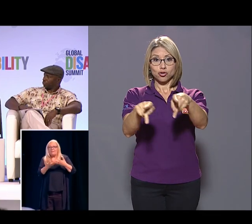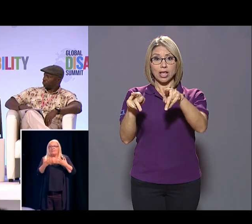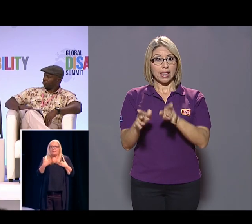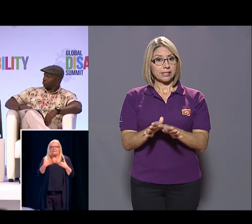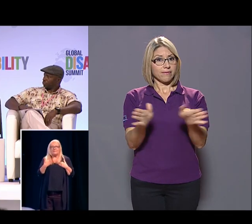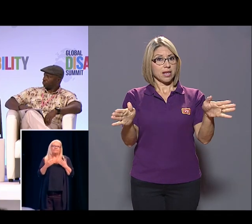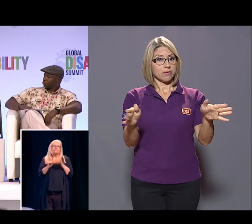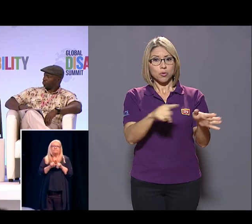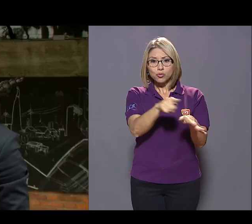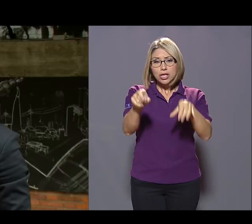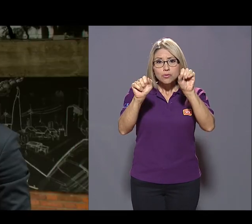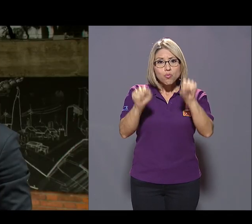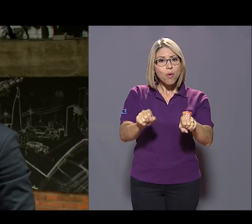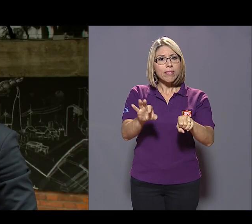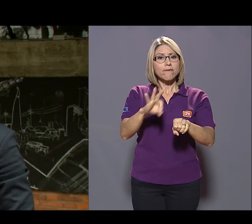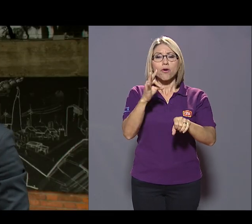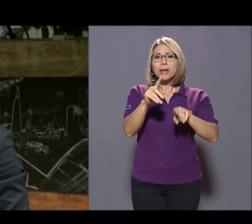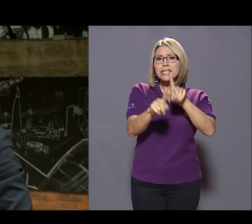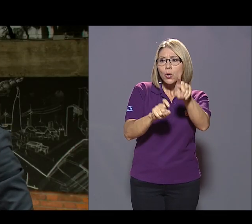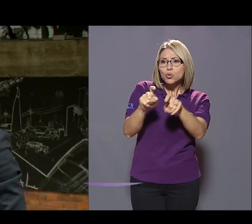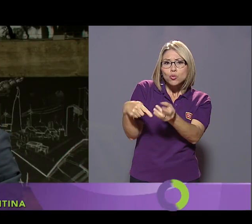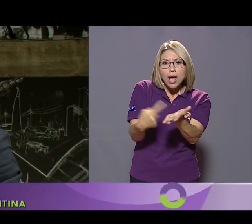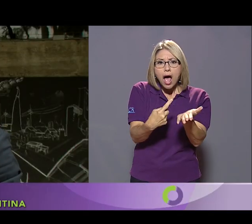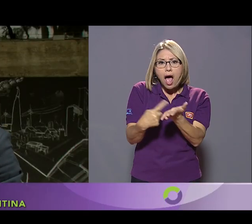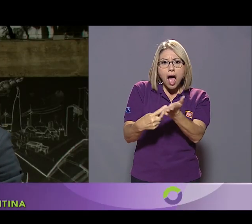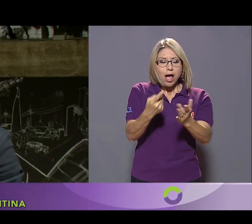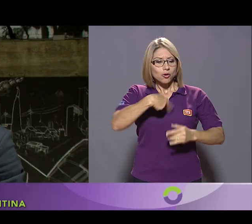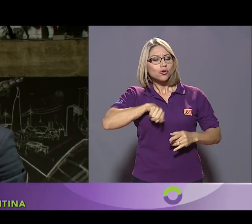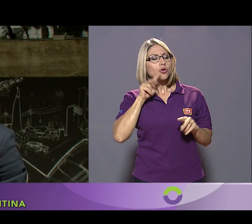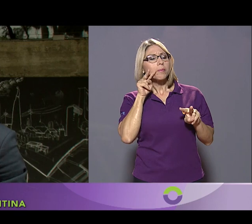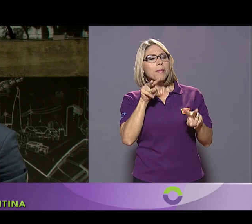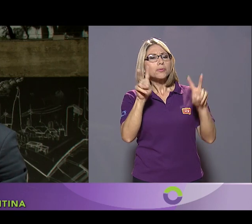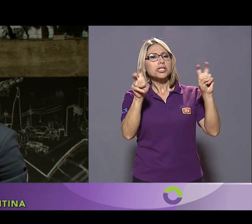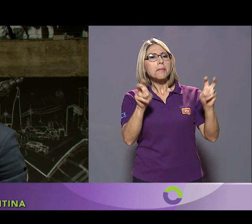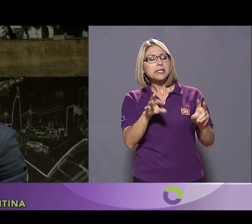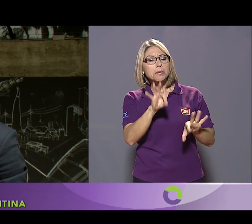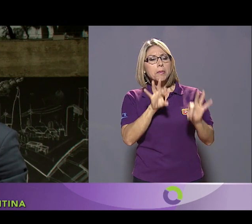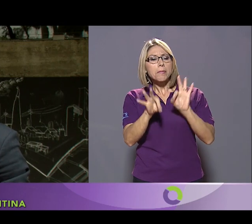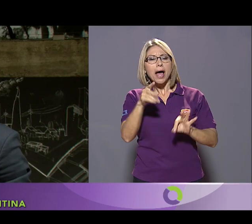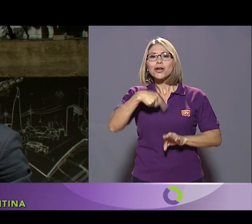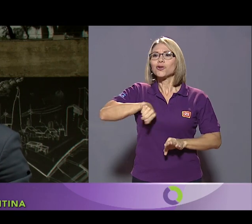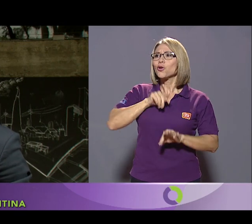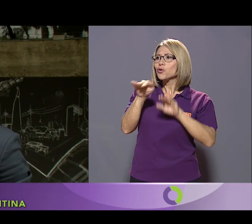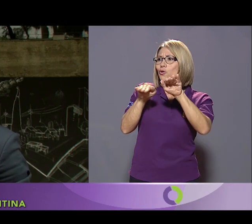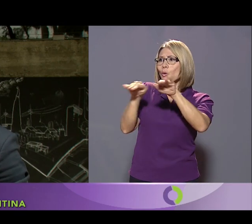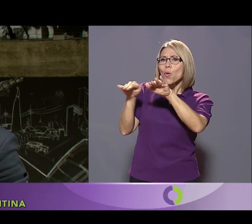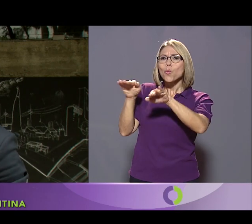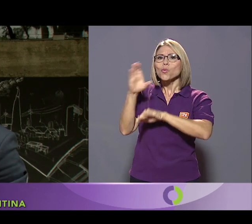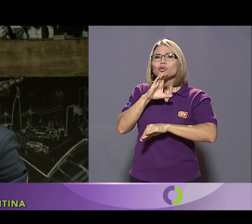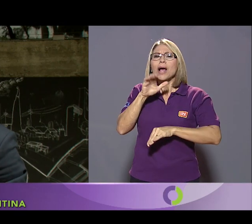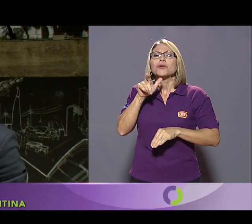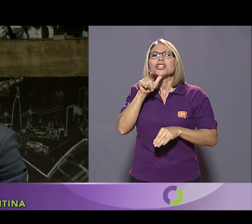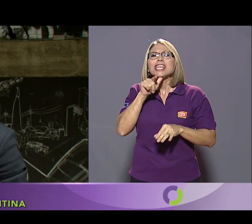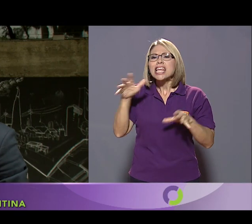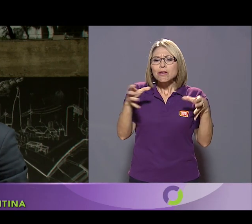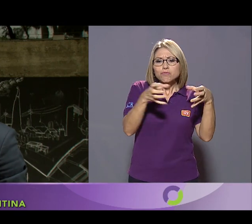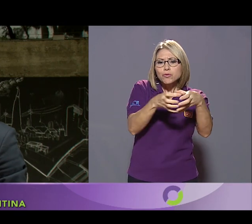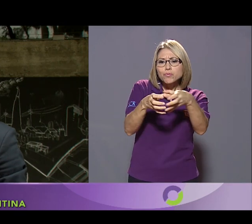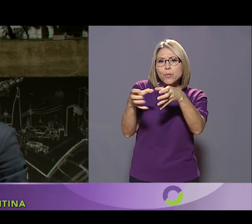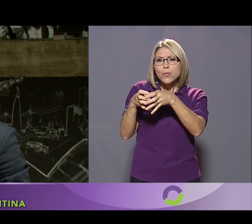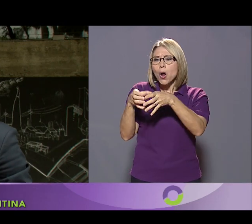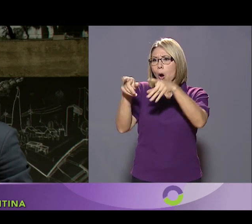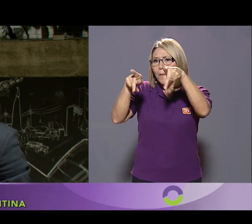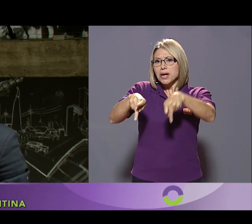civil con sus mecanismos de consulta, esos son los que marcan la agenda. Nosotros después facilitamos los oradores, los speakers, los special keynotes